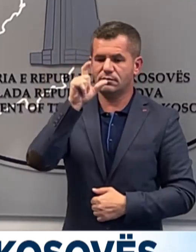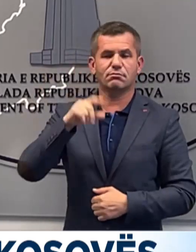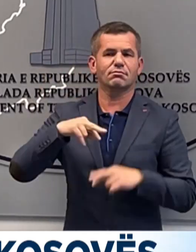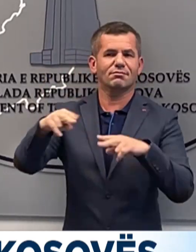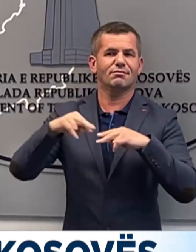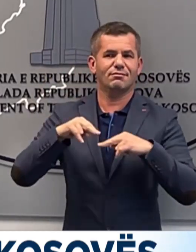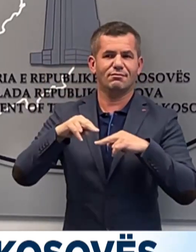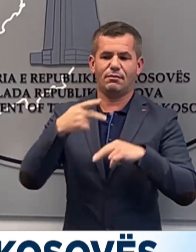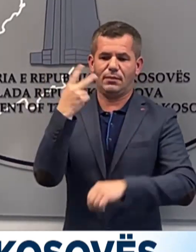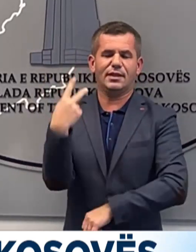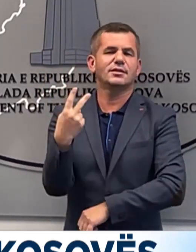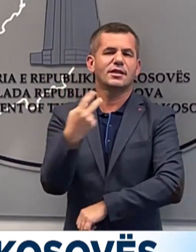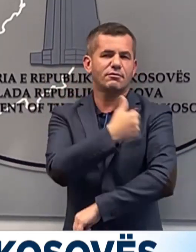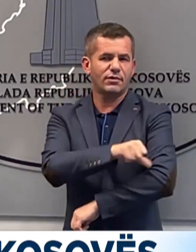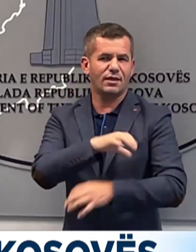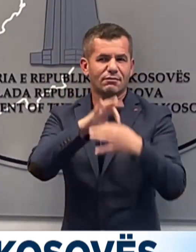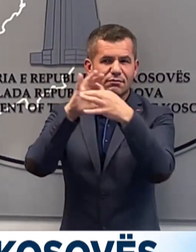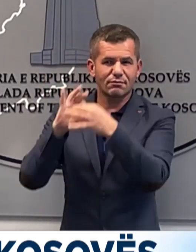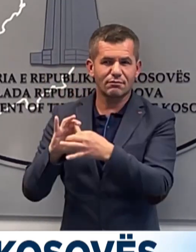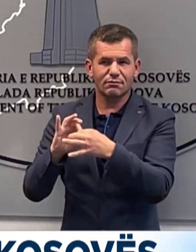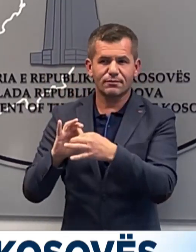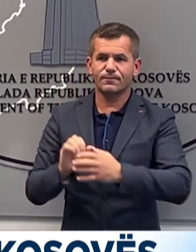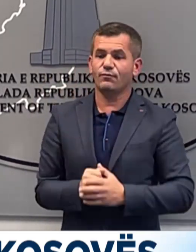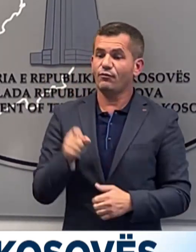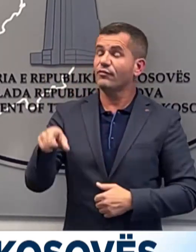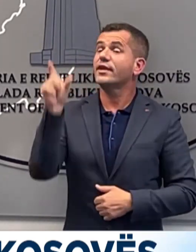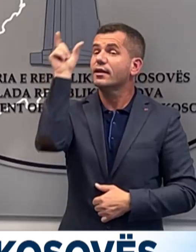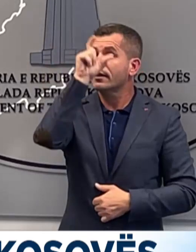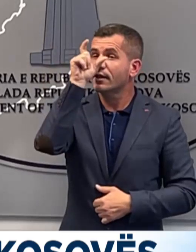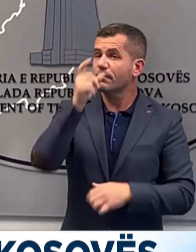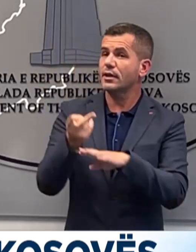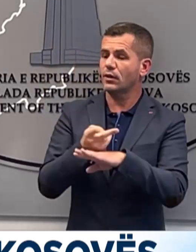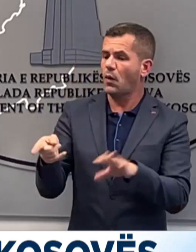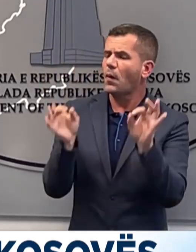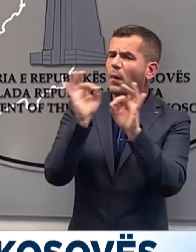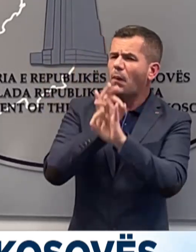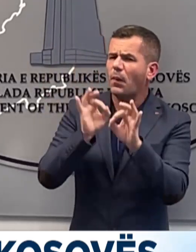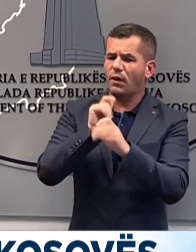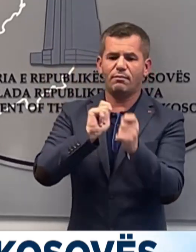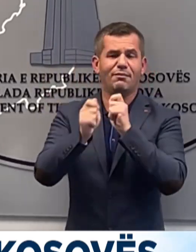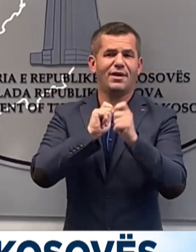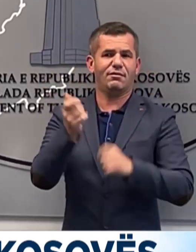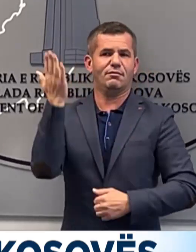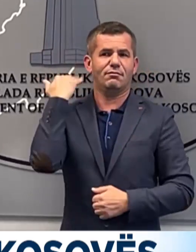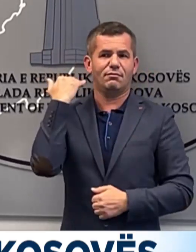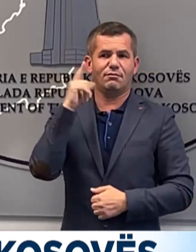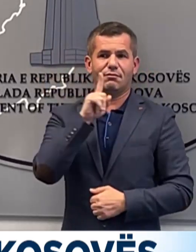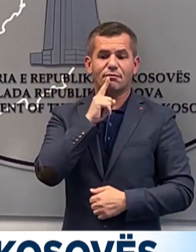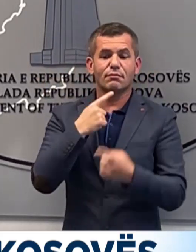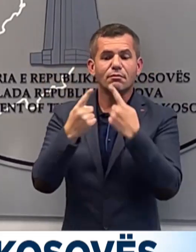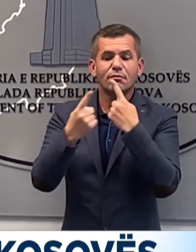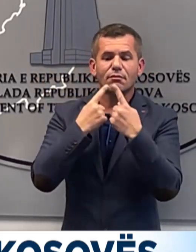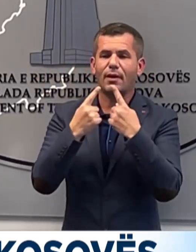Kosovës për dy dekada, e për më keçë shteti sërbë nuk asbatur as njëhera as marveshjet e veta në kuadrë të